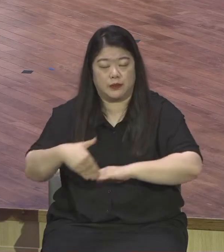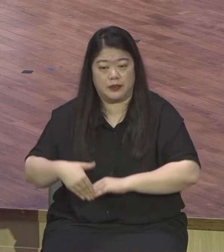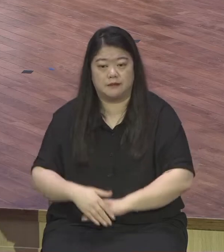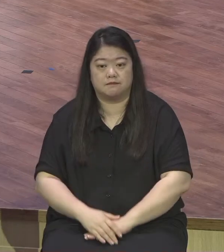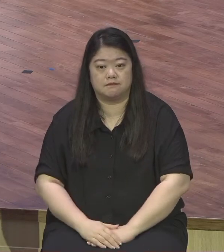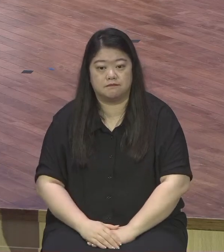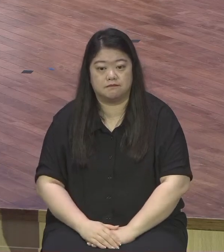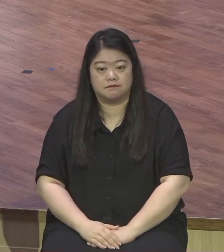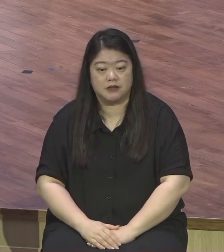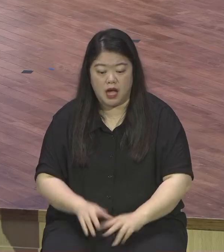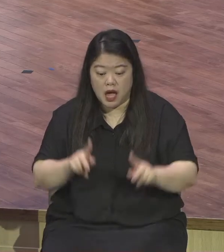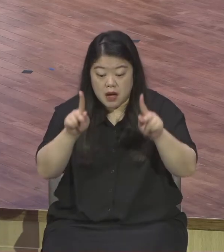확산시켜 나오고 있습니다